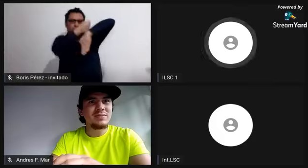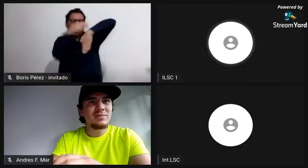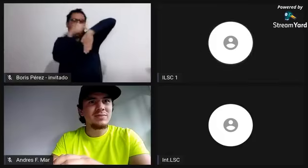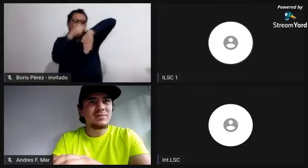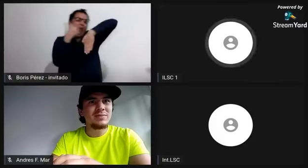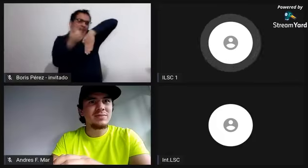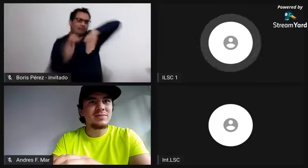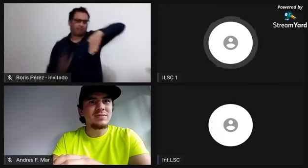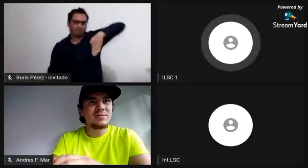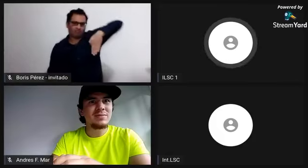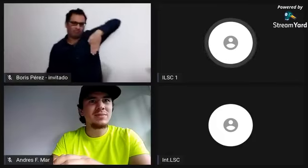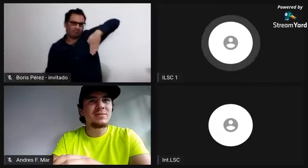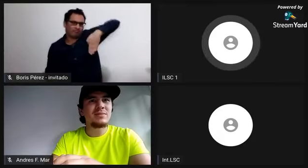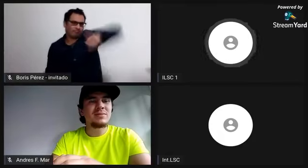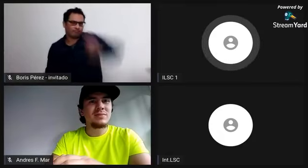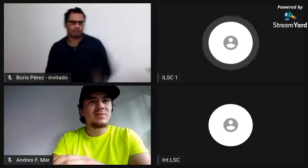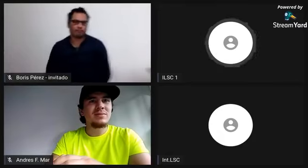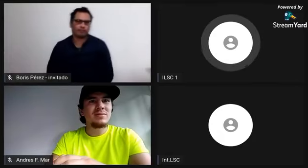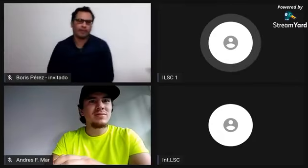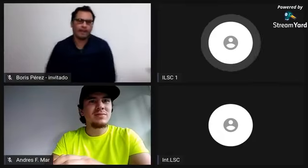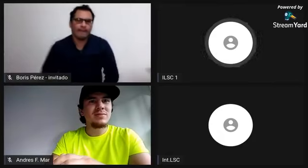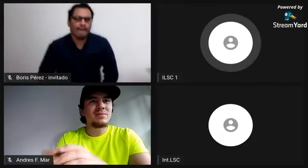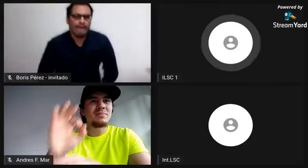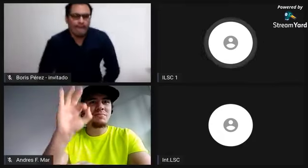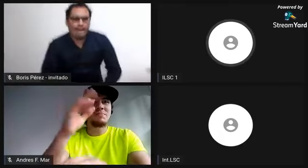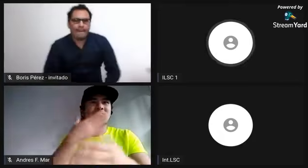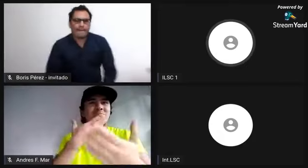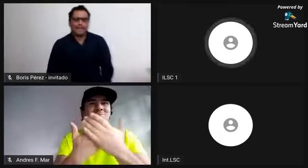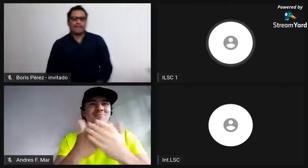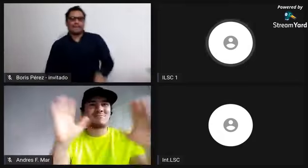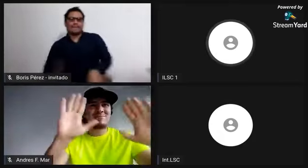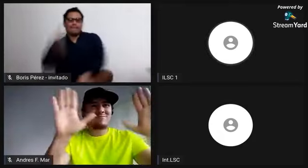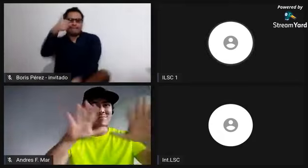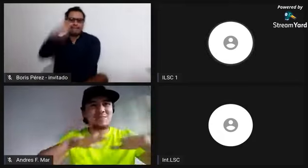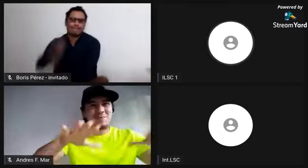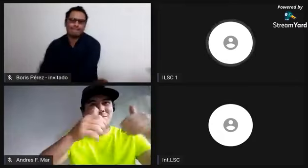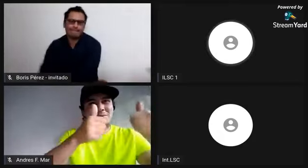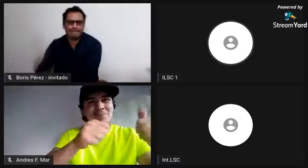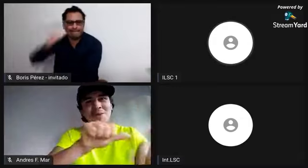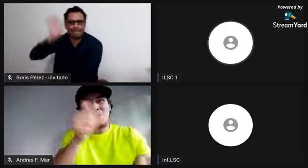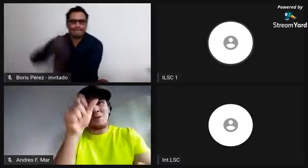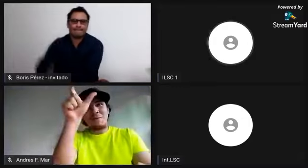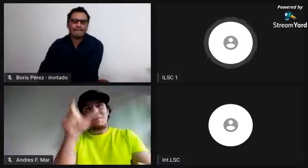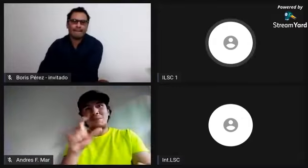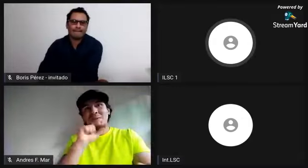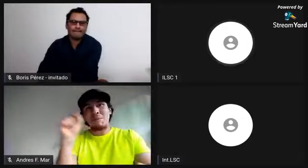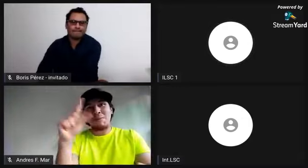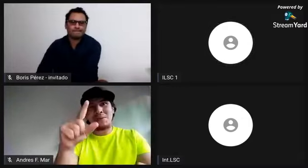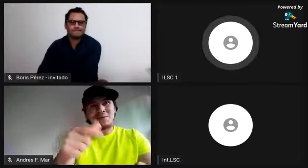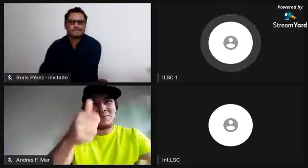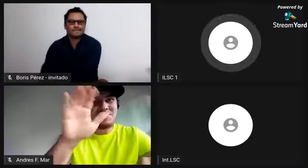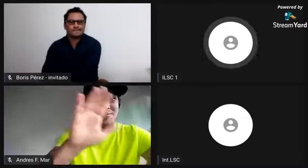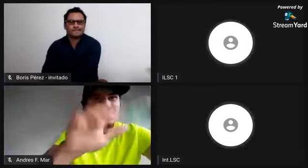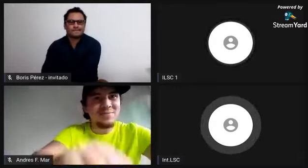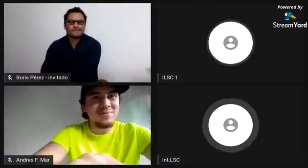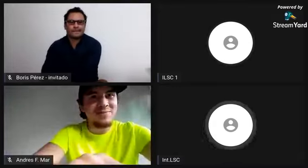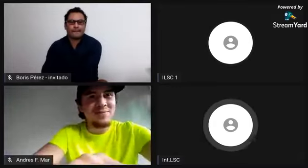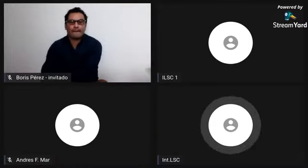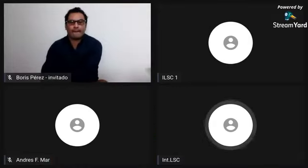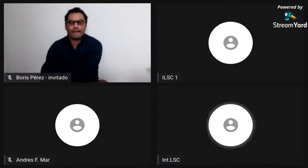la parte norte de Asia, allí también hablamos de algunos asentamientos de muchos de estos africanos.